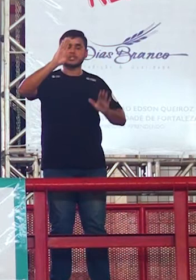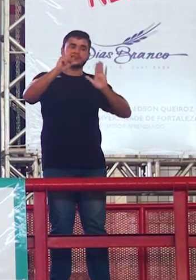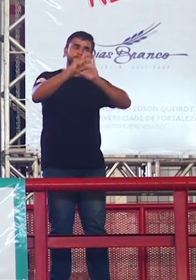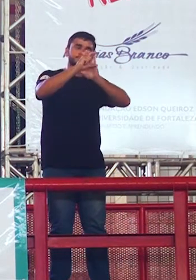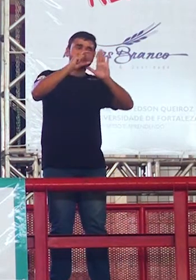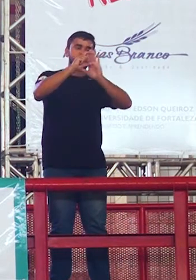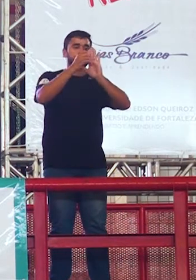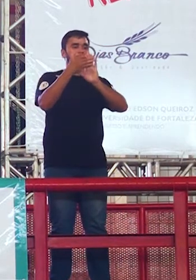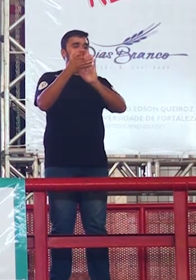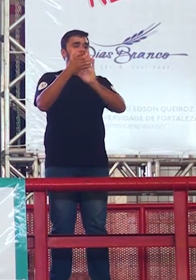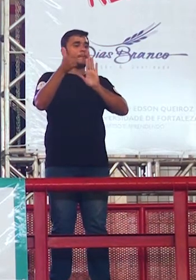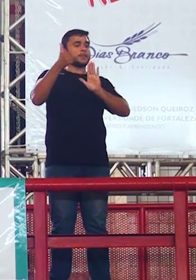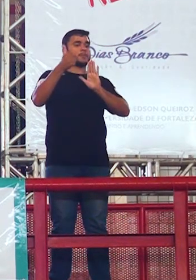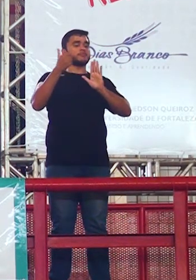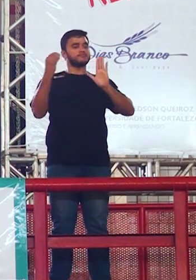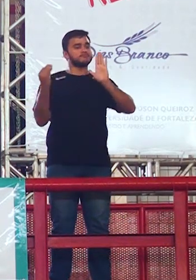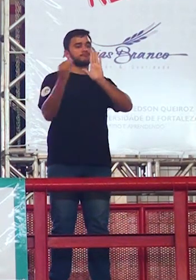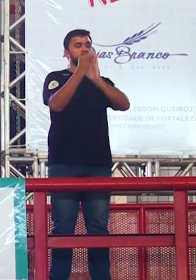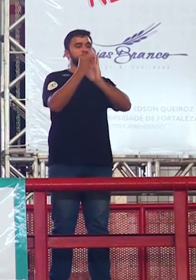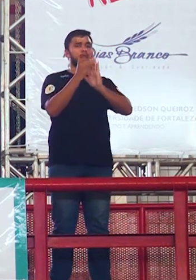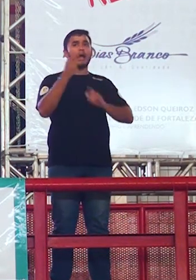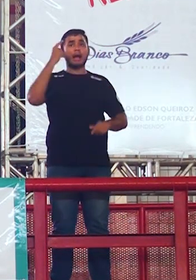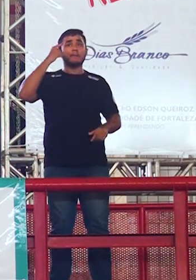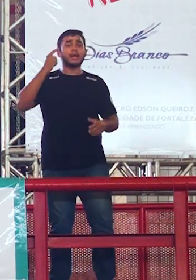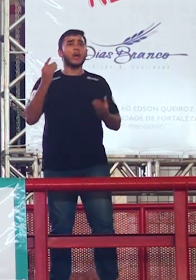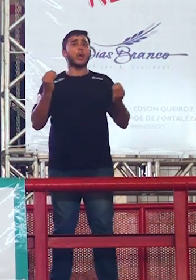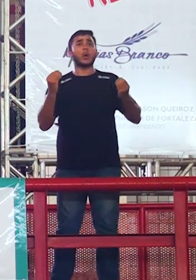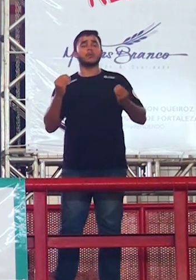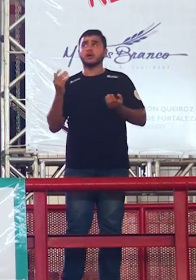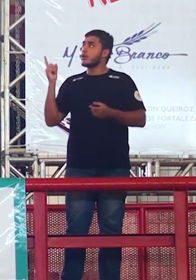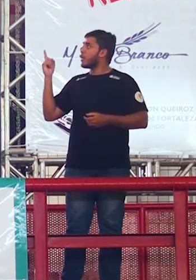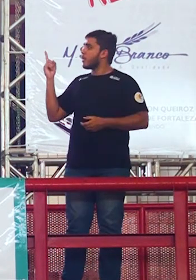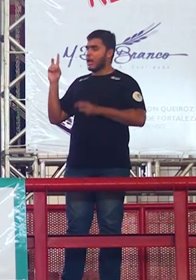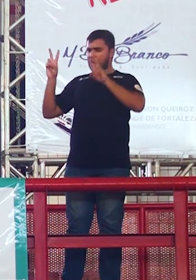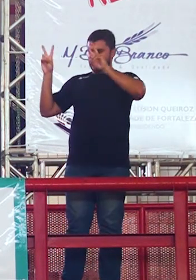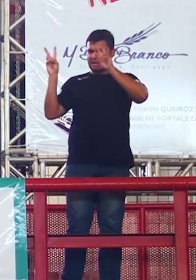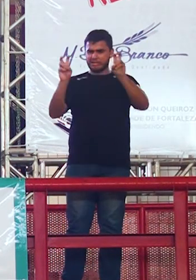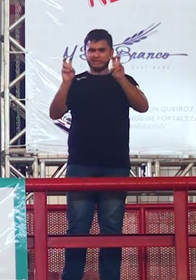surdos seria a mesma coisa é ou não é um problema já